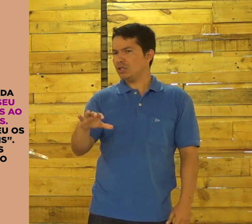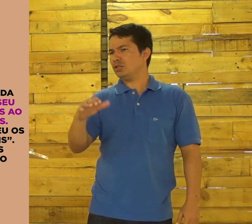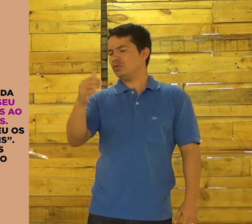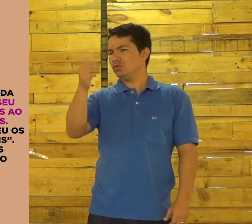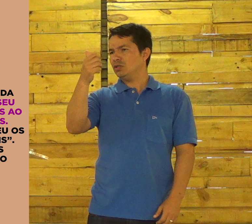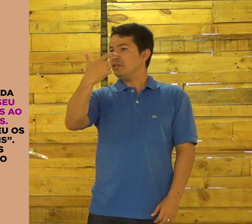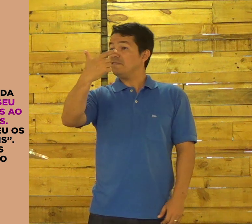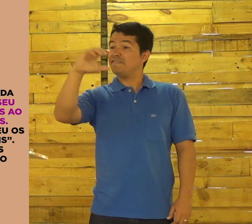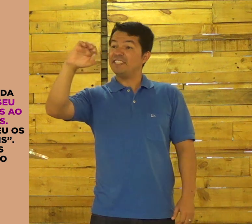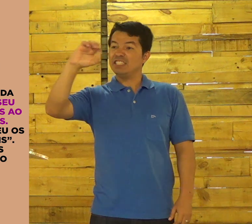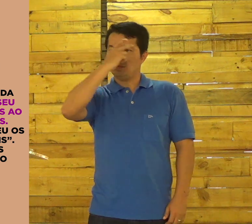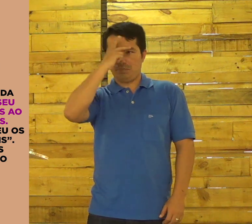verdade.